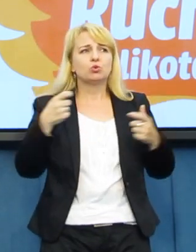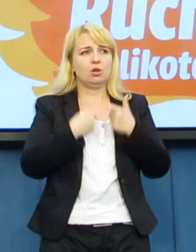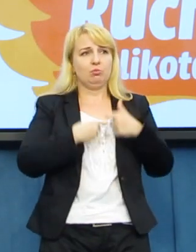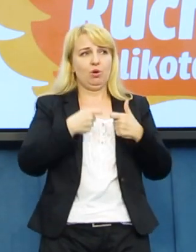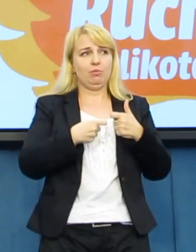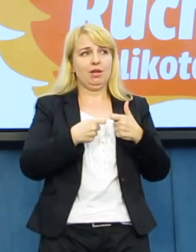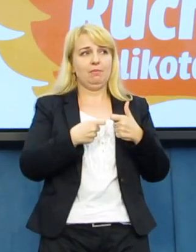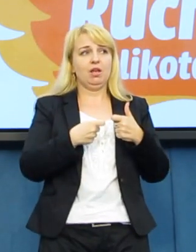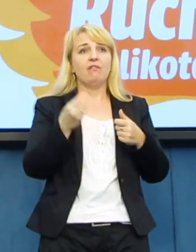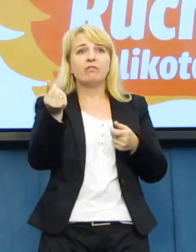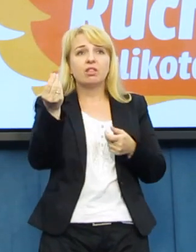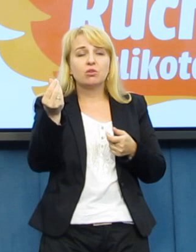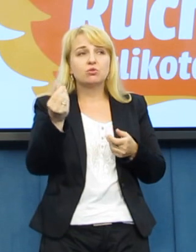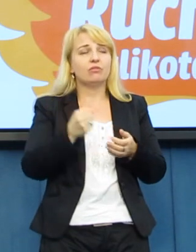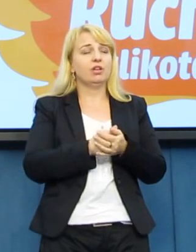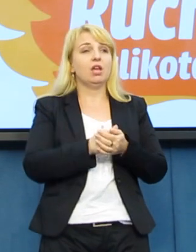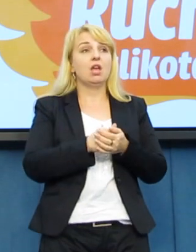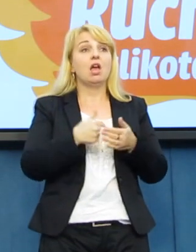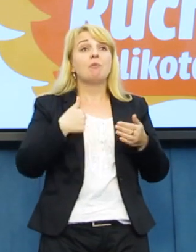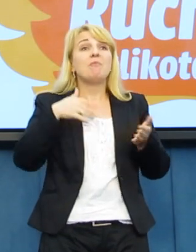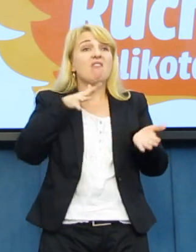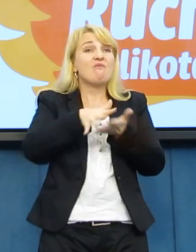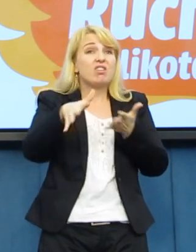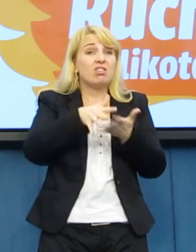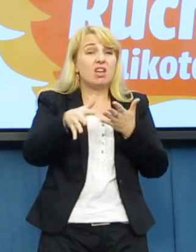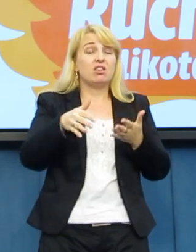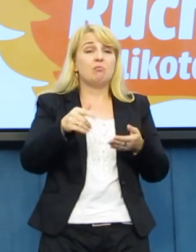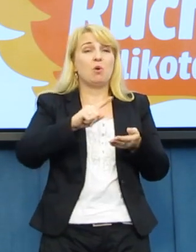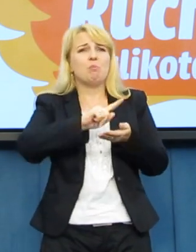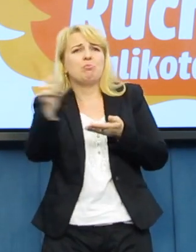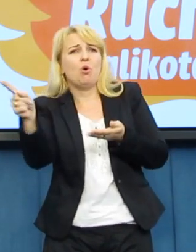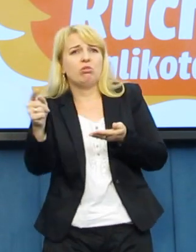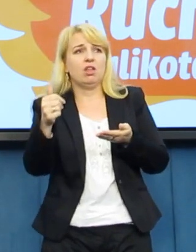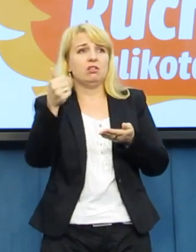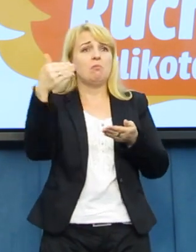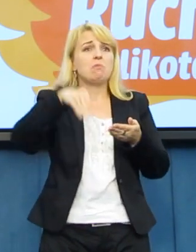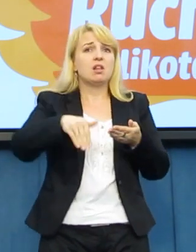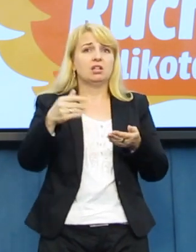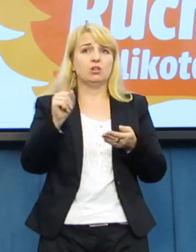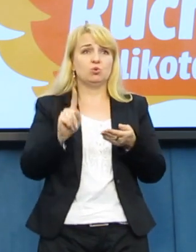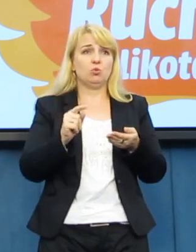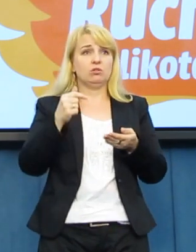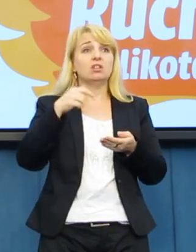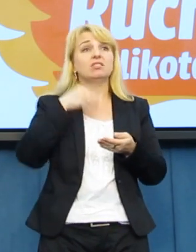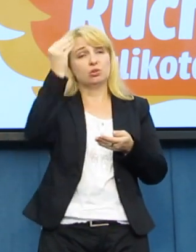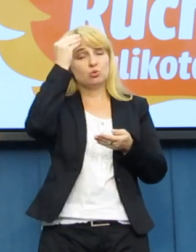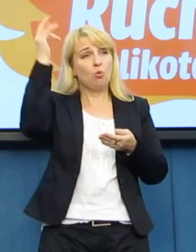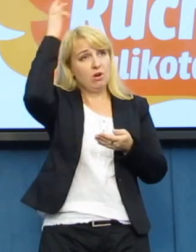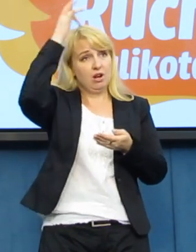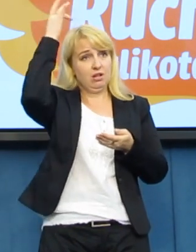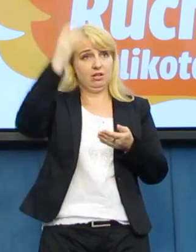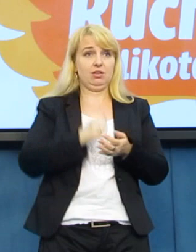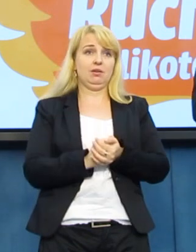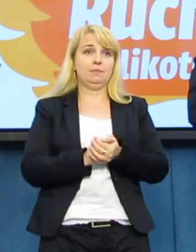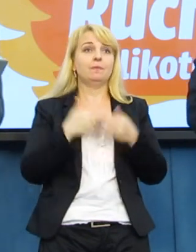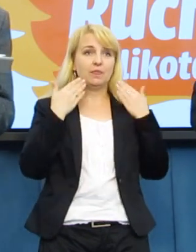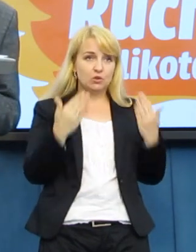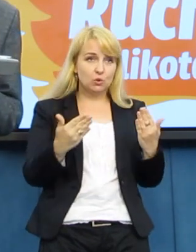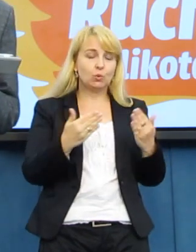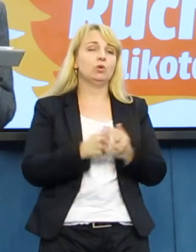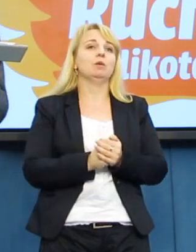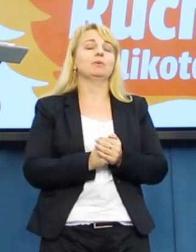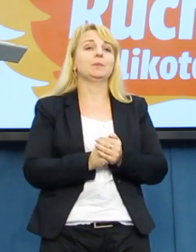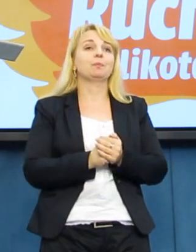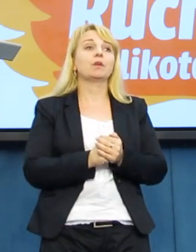problemami finansowymi, my wydajemy ponad miliard złotych na lekcje religii. Dziękuję. To